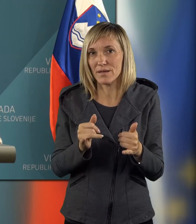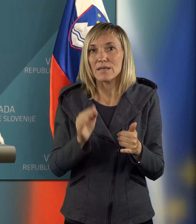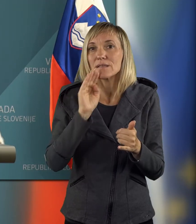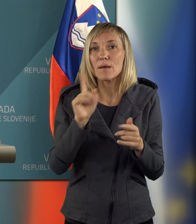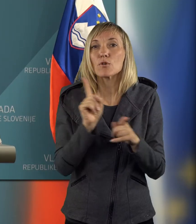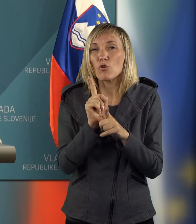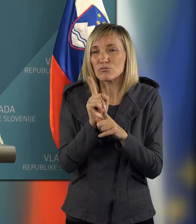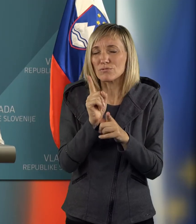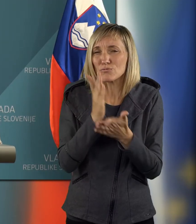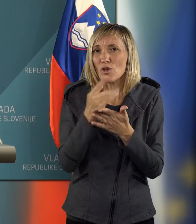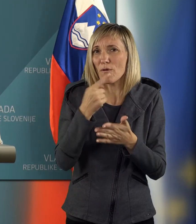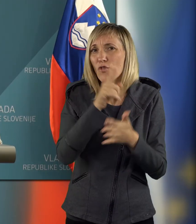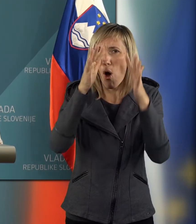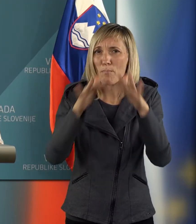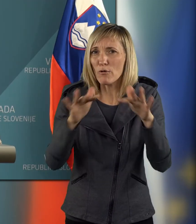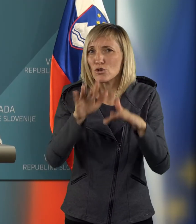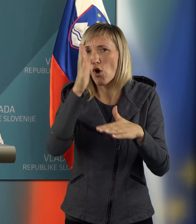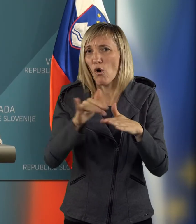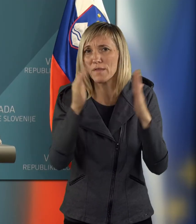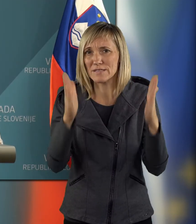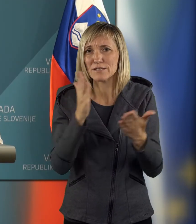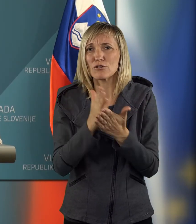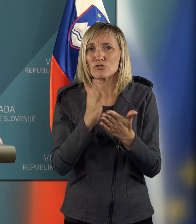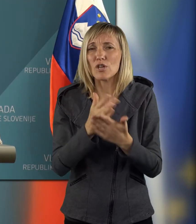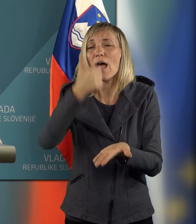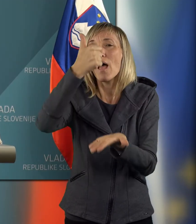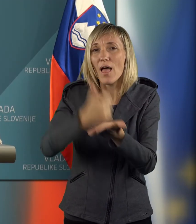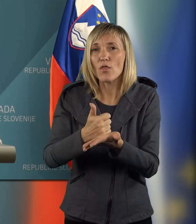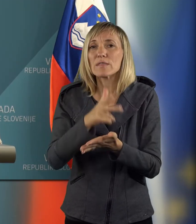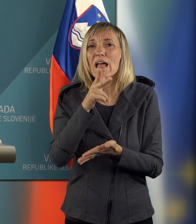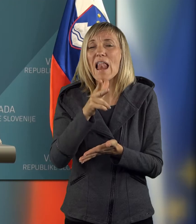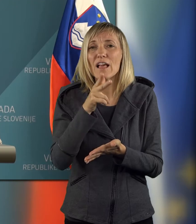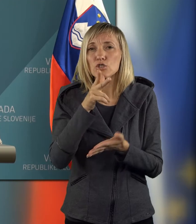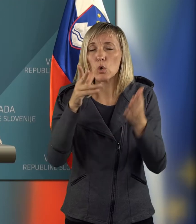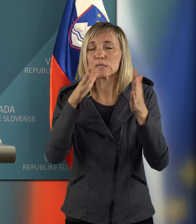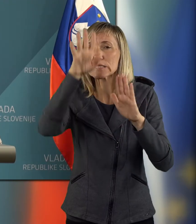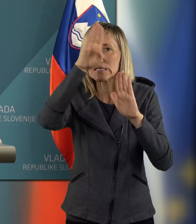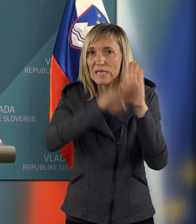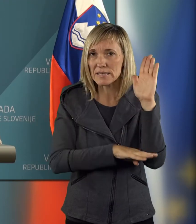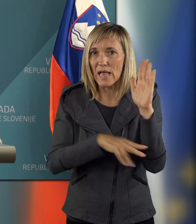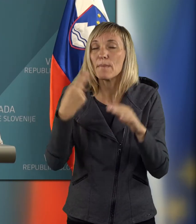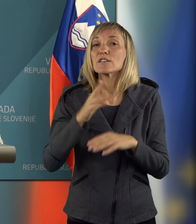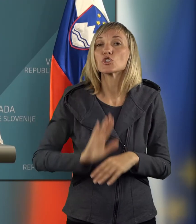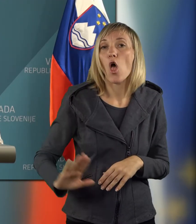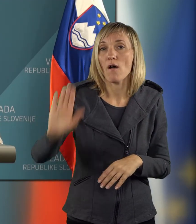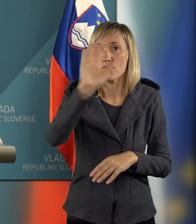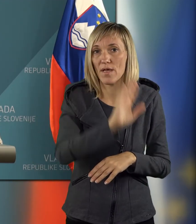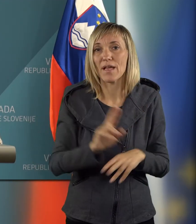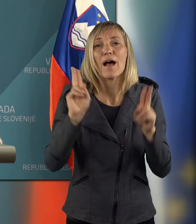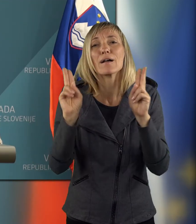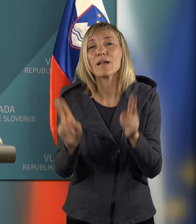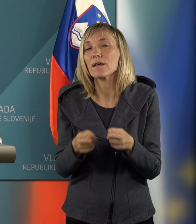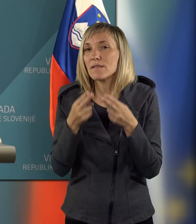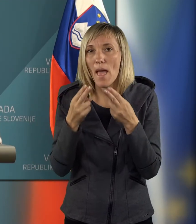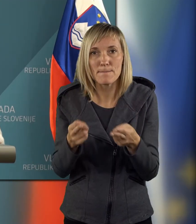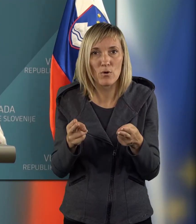da bi, kot sem rekla, do božiče do konca leta imeli enotni elektronski seznam v Sloveniji, ki ne bo